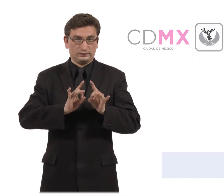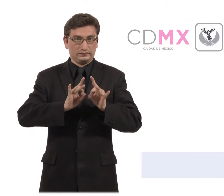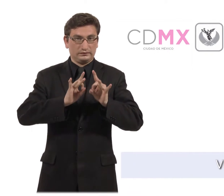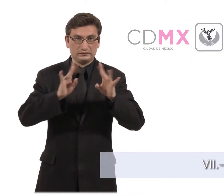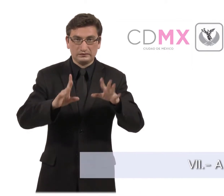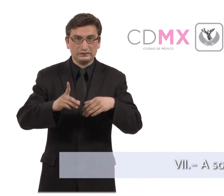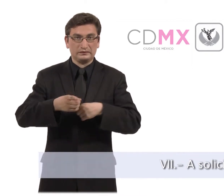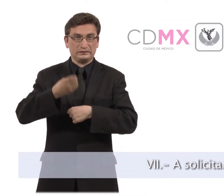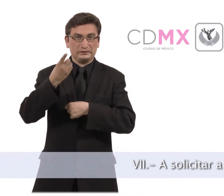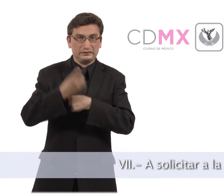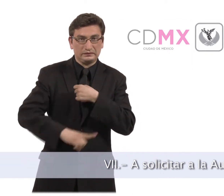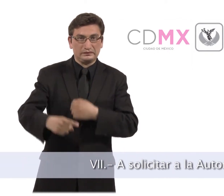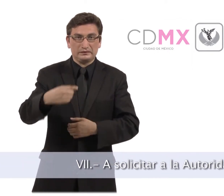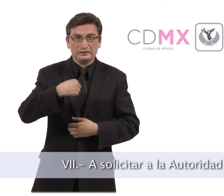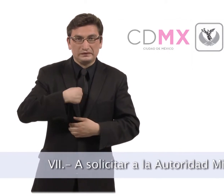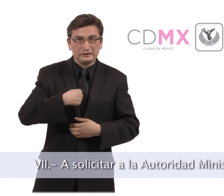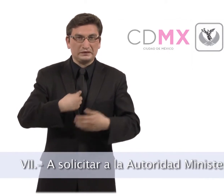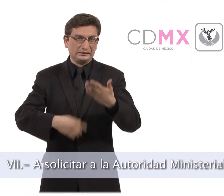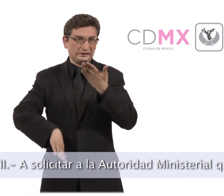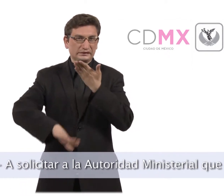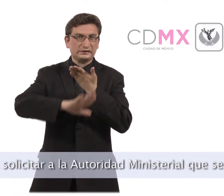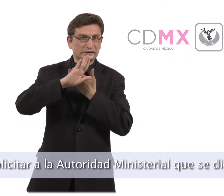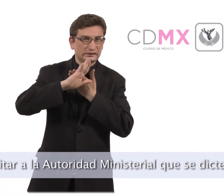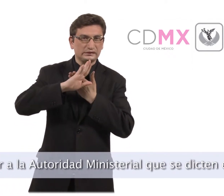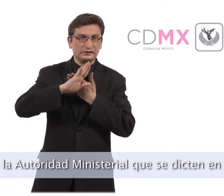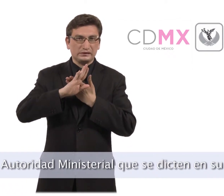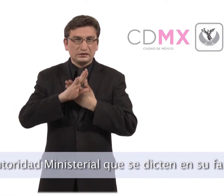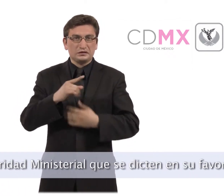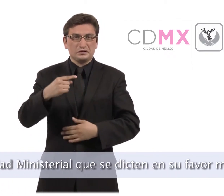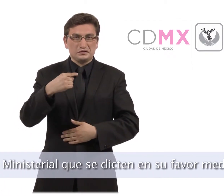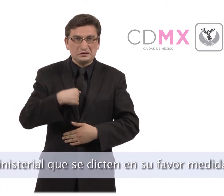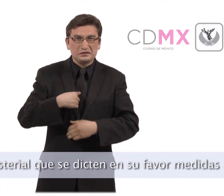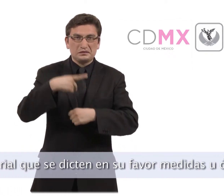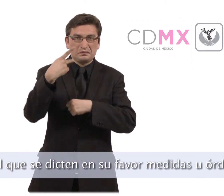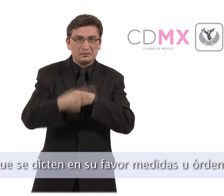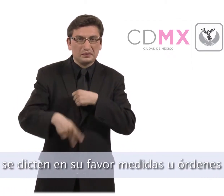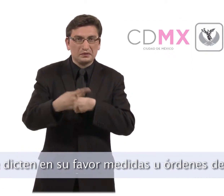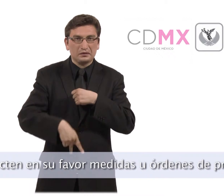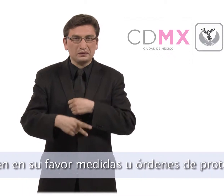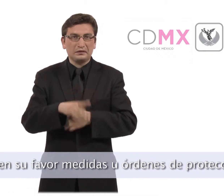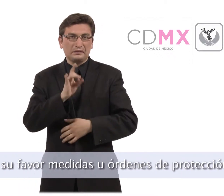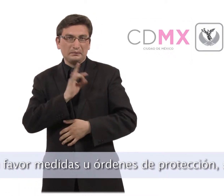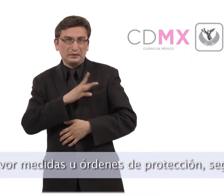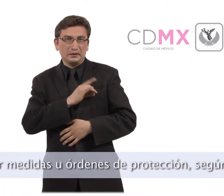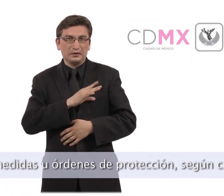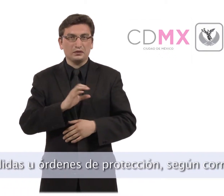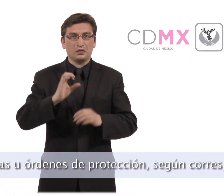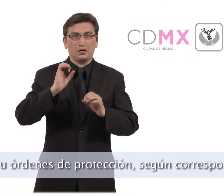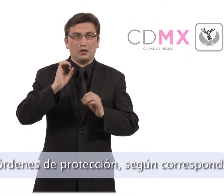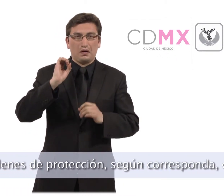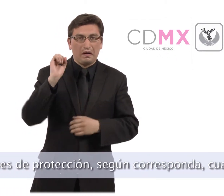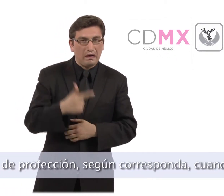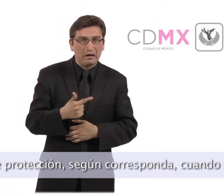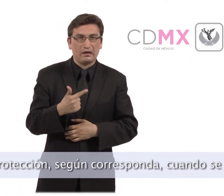Séptimo, a solicitar a la autoridad ministerial que se dicten en su favor medidas u órdenes de protección según